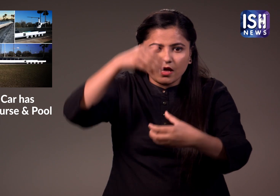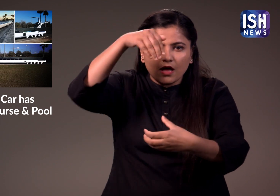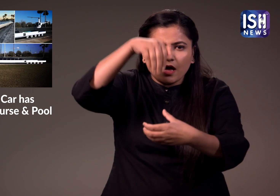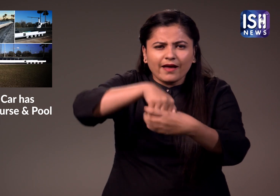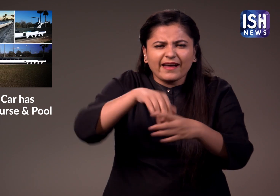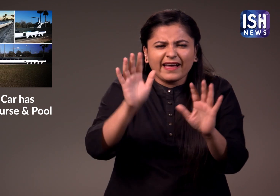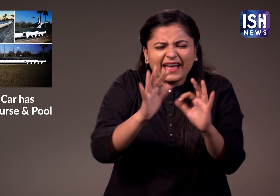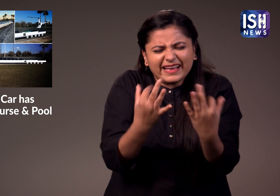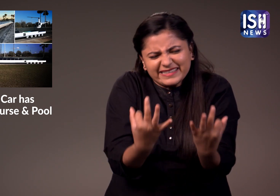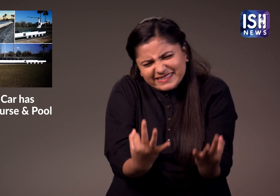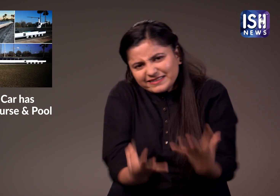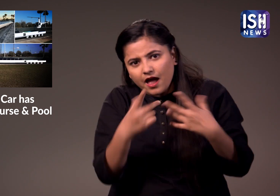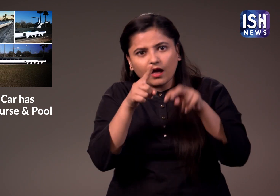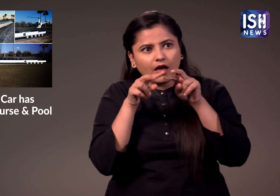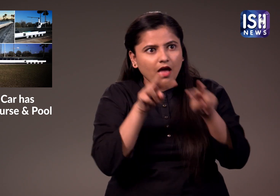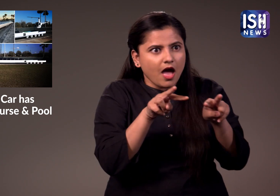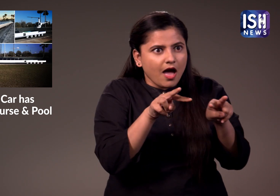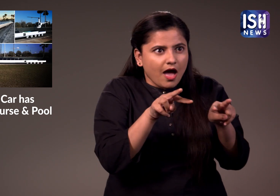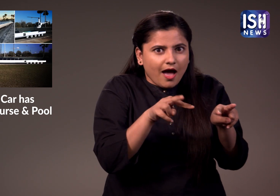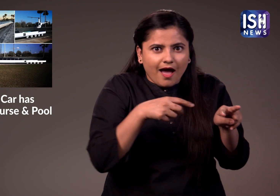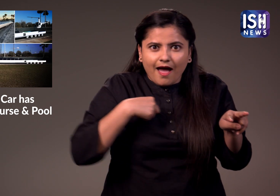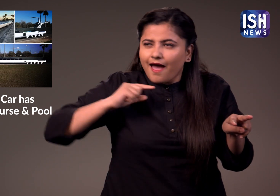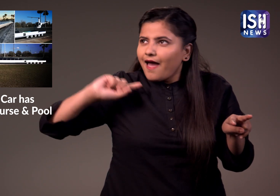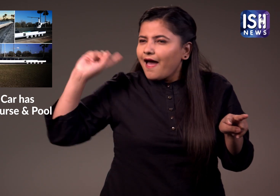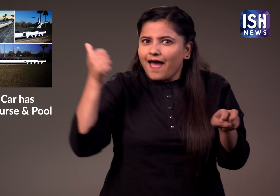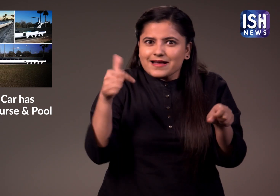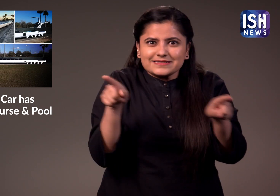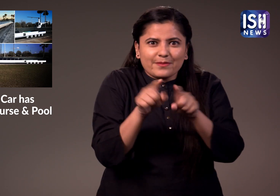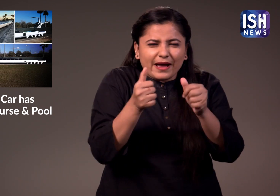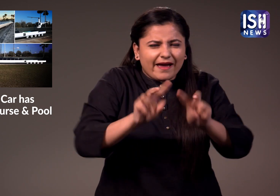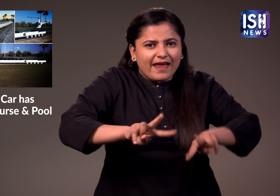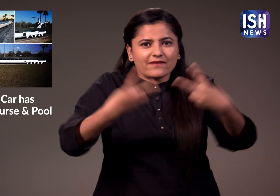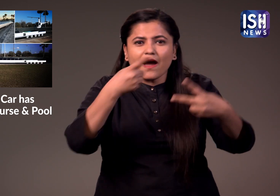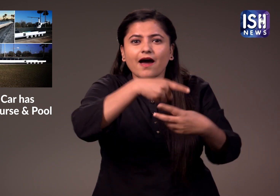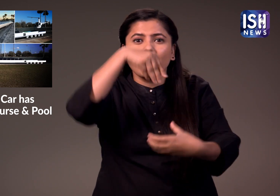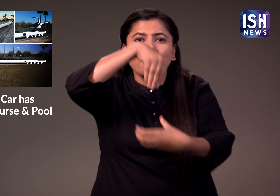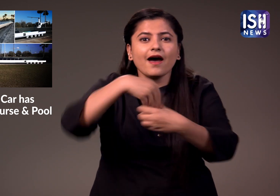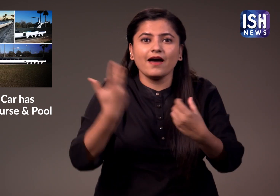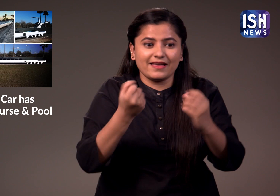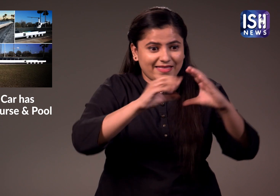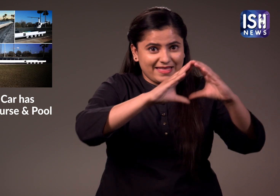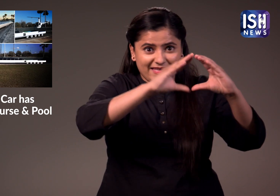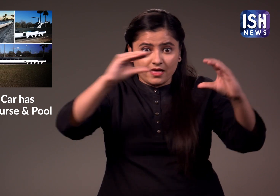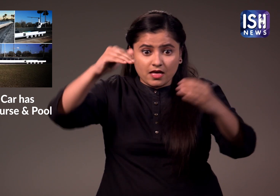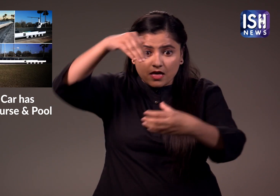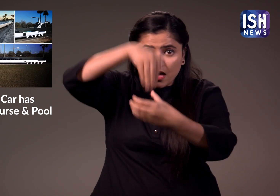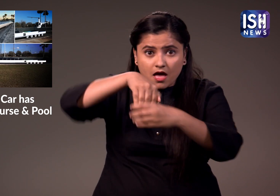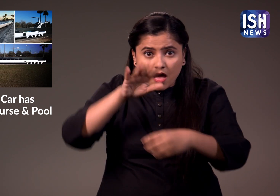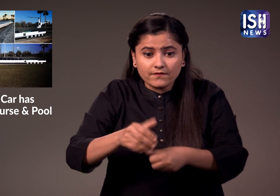यह वास्तों में एक अनोखी गाड़ी है जिसमें अद्पूत विश्रिष्टाएं हैं जैसे